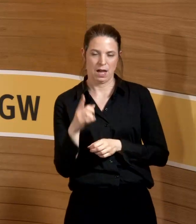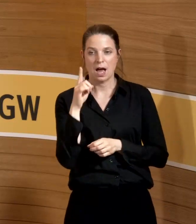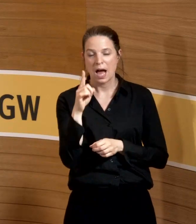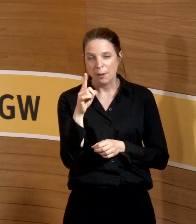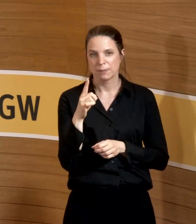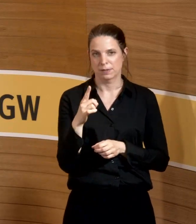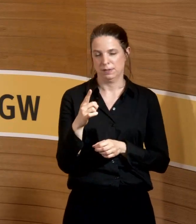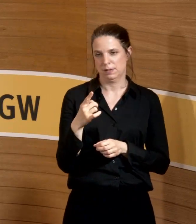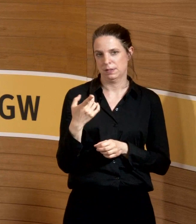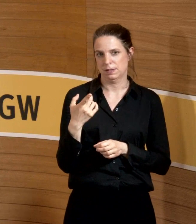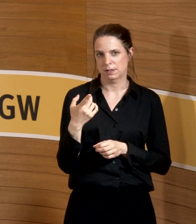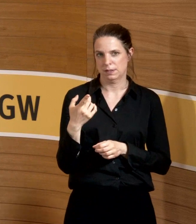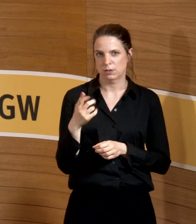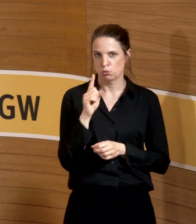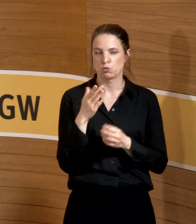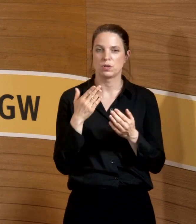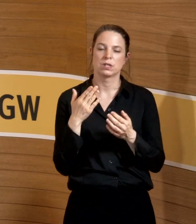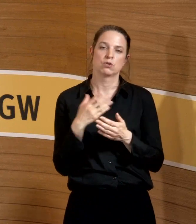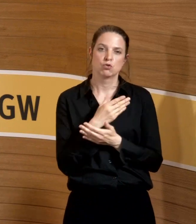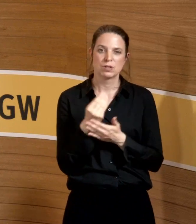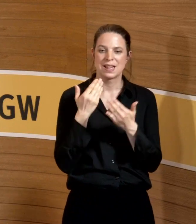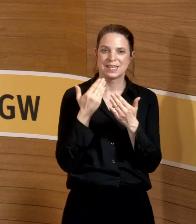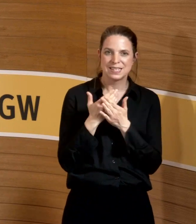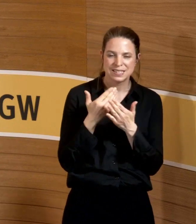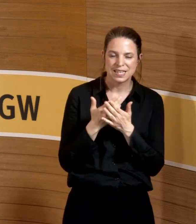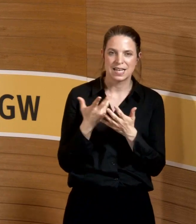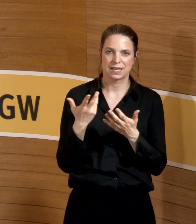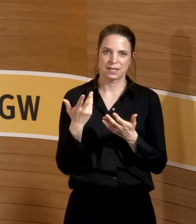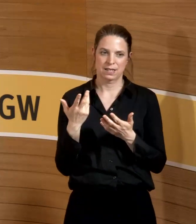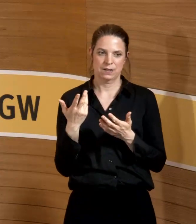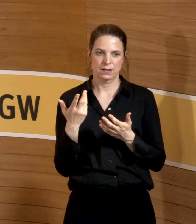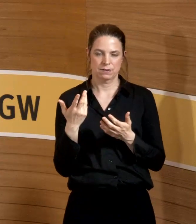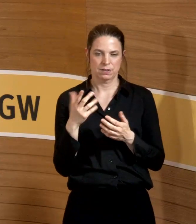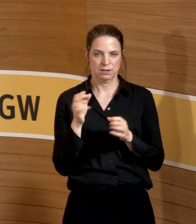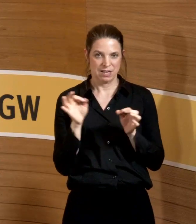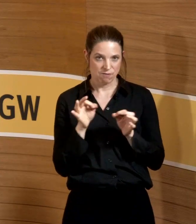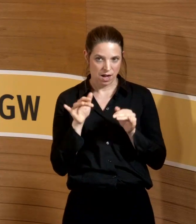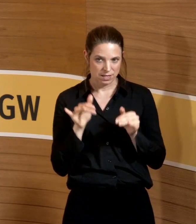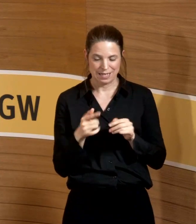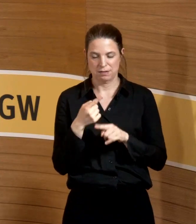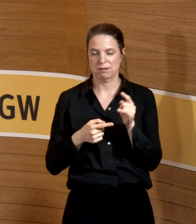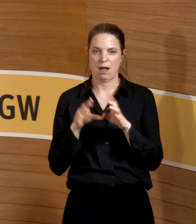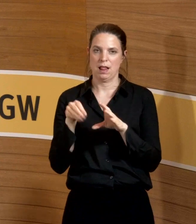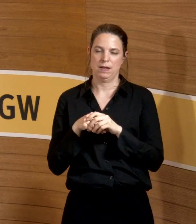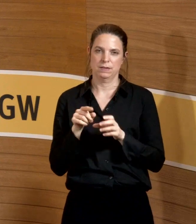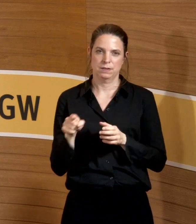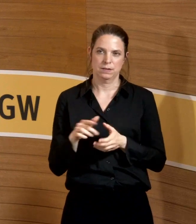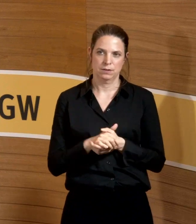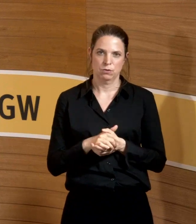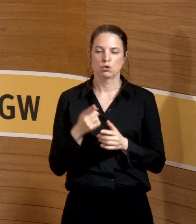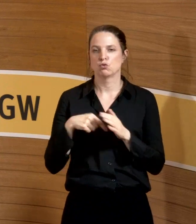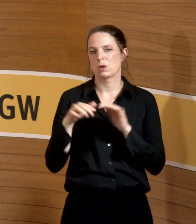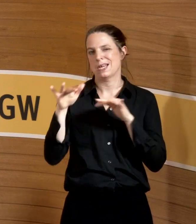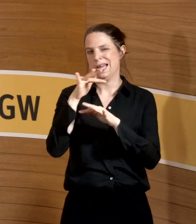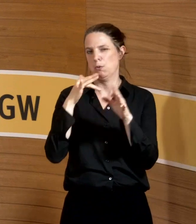Stillens bedingte Gefährdungen, also sozusagen erogene Infektionserreger, sind nicht Teil dieses Assessments. Das